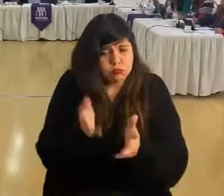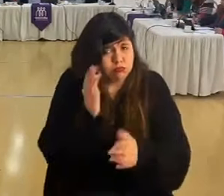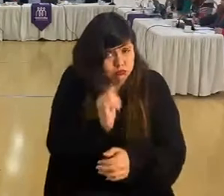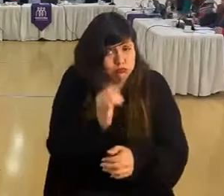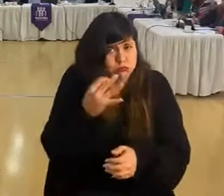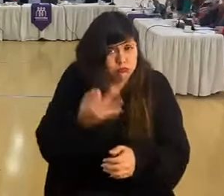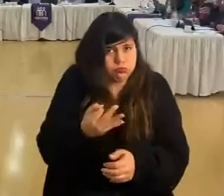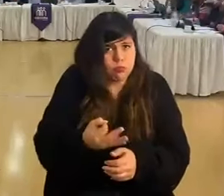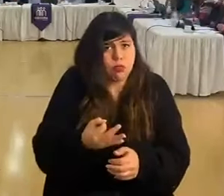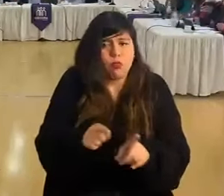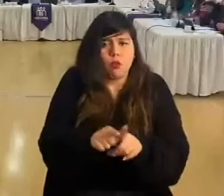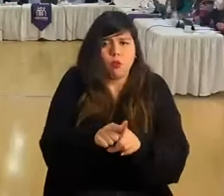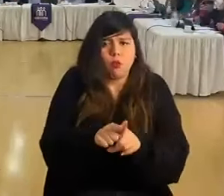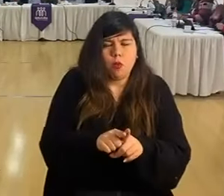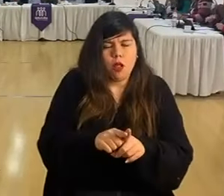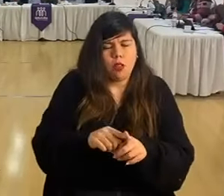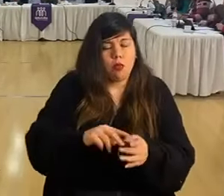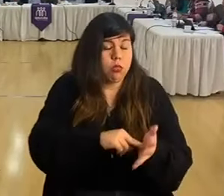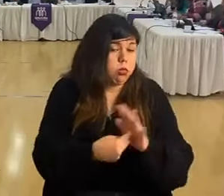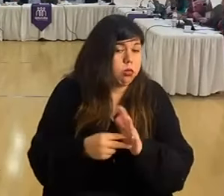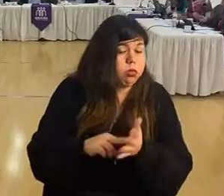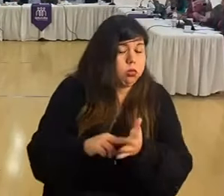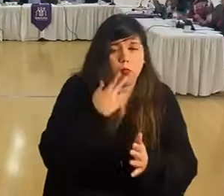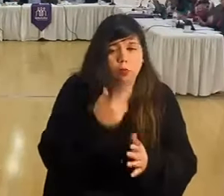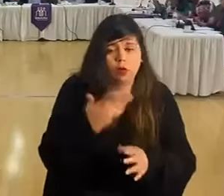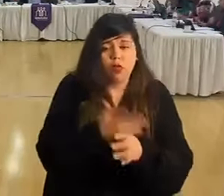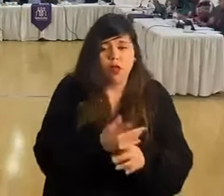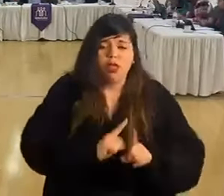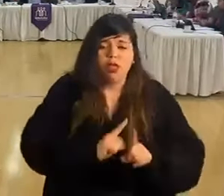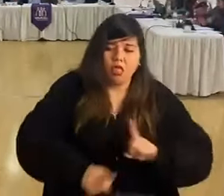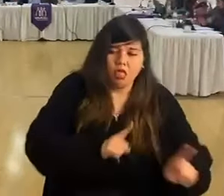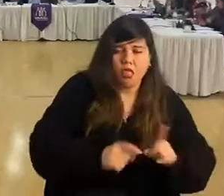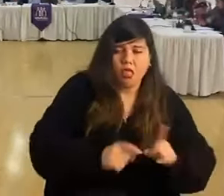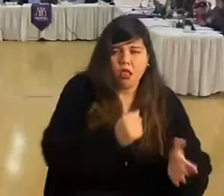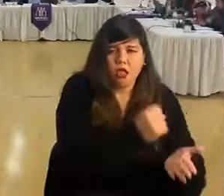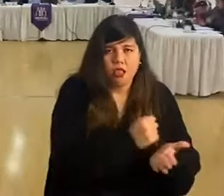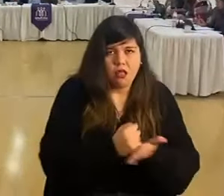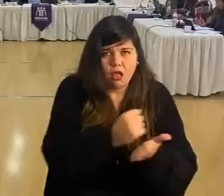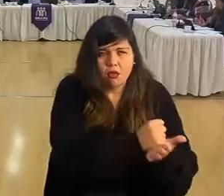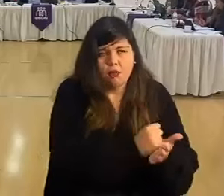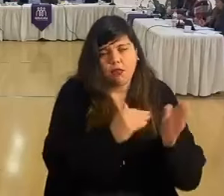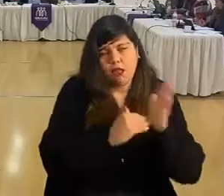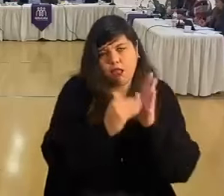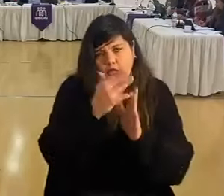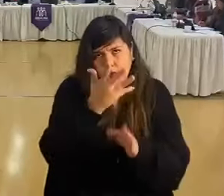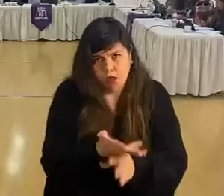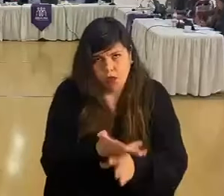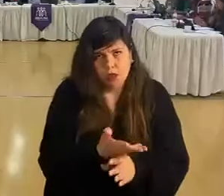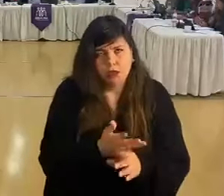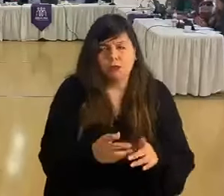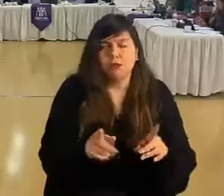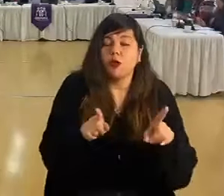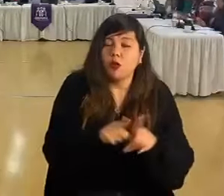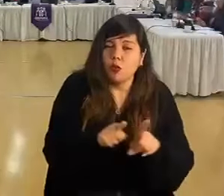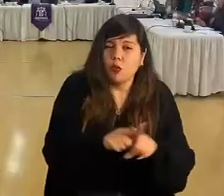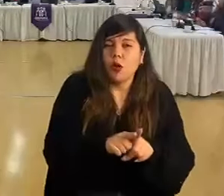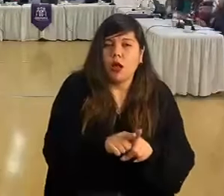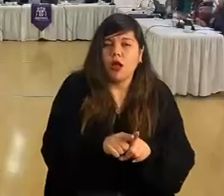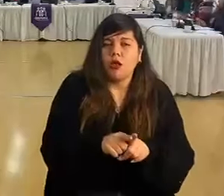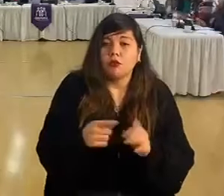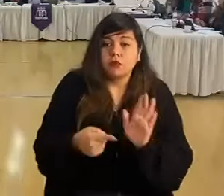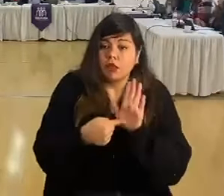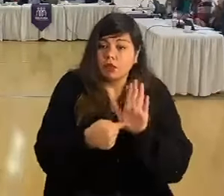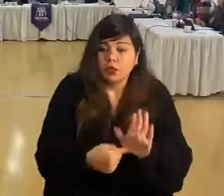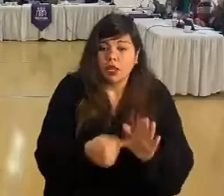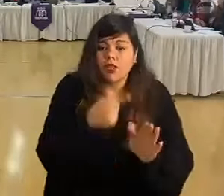sí es súper engorroso, porque es súper jurídico, tiene etapa, y espero que siga la disposición, que así se ha mostrado,